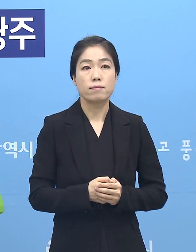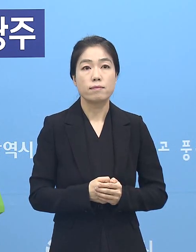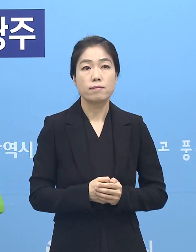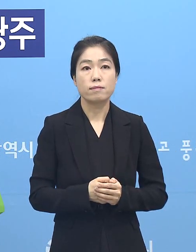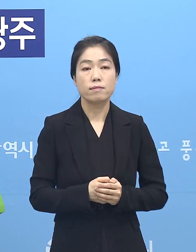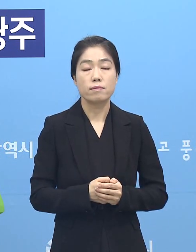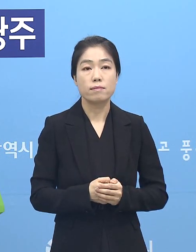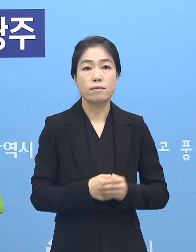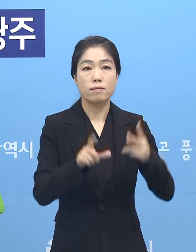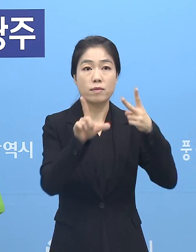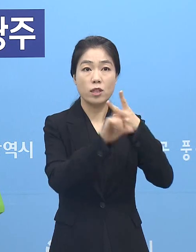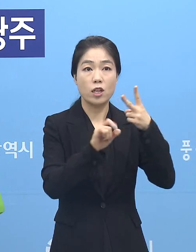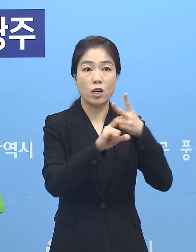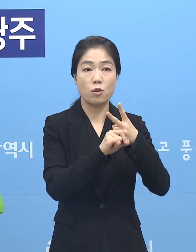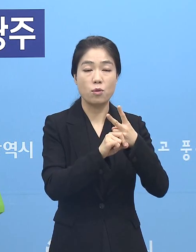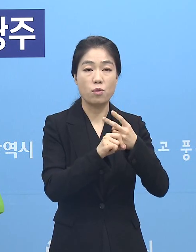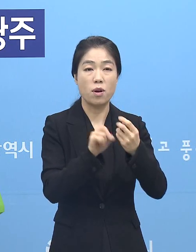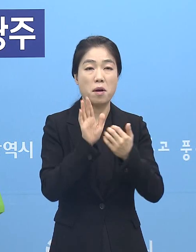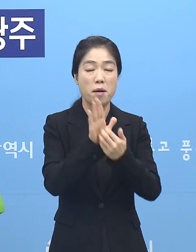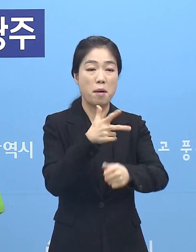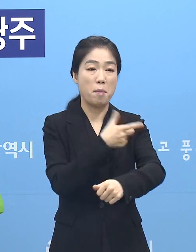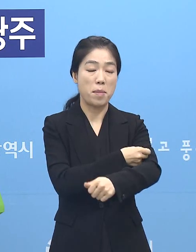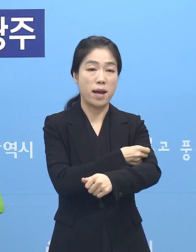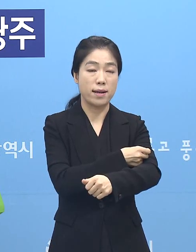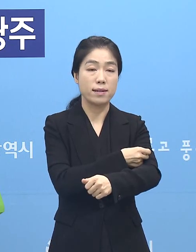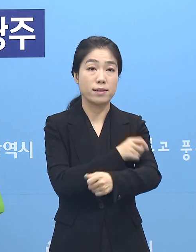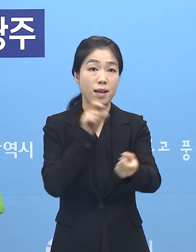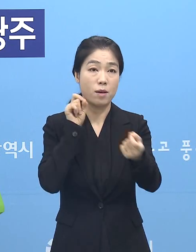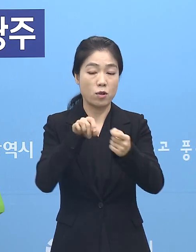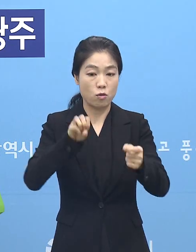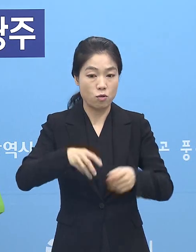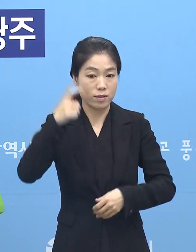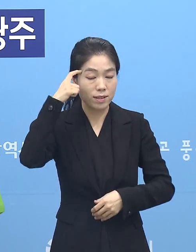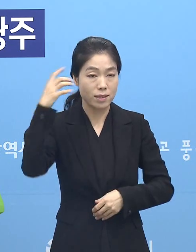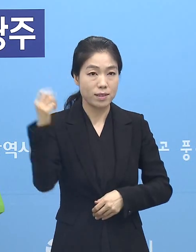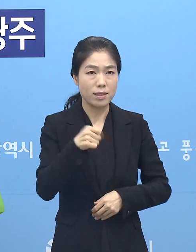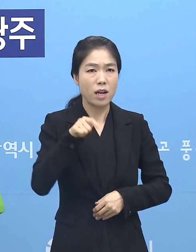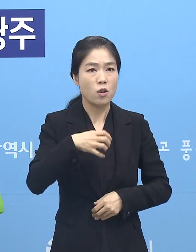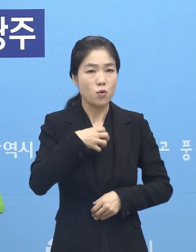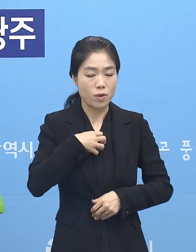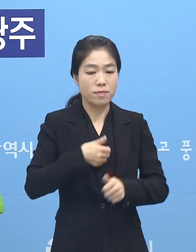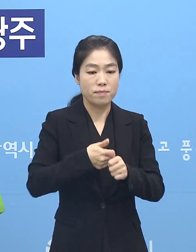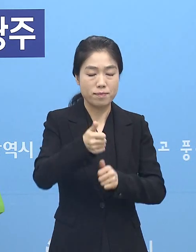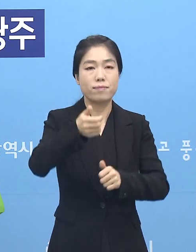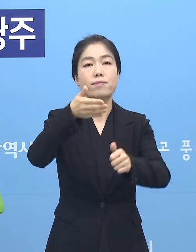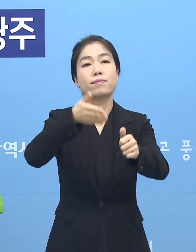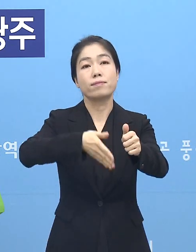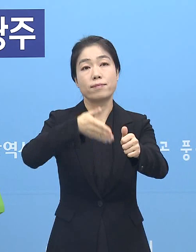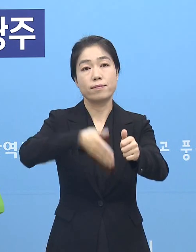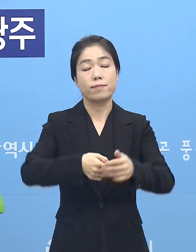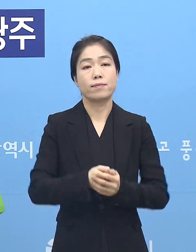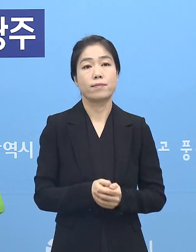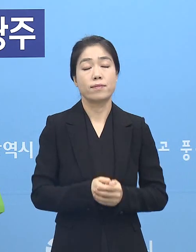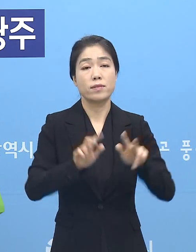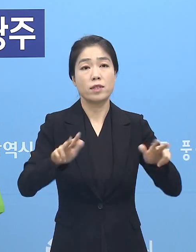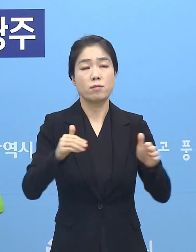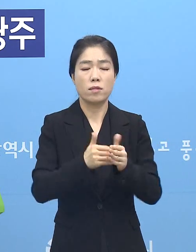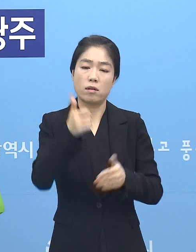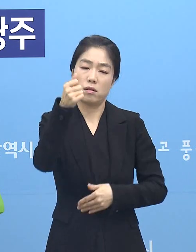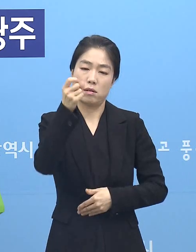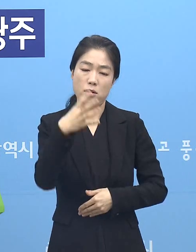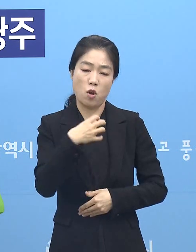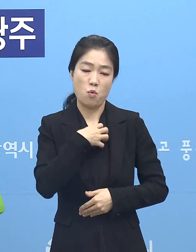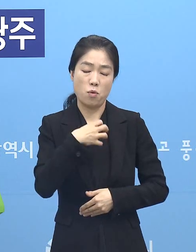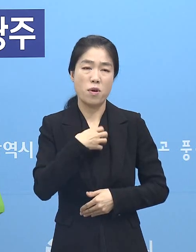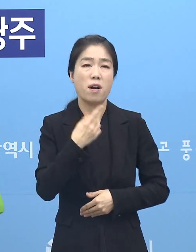2월 백신 접종을 앞두고 광주 정신으로 이 고비를 극복합시다. 그동안 여러 차례